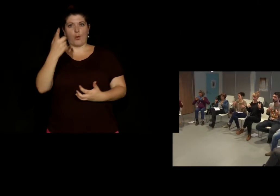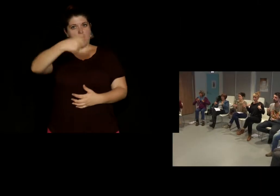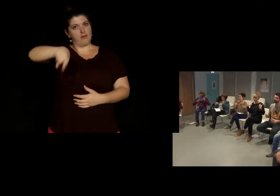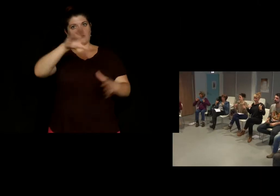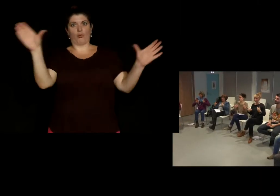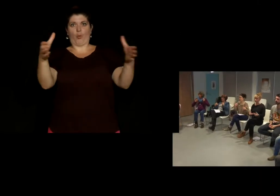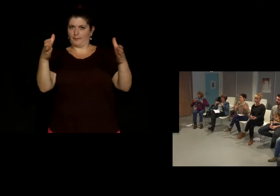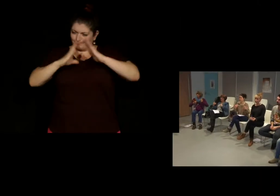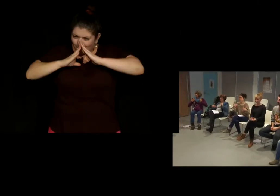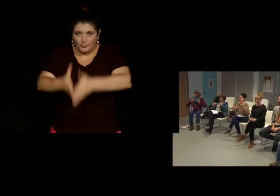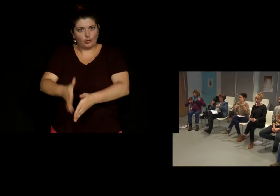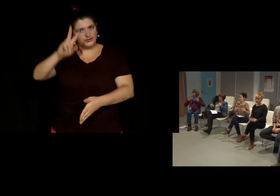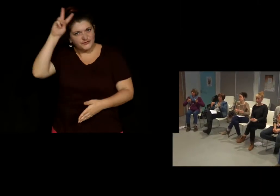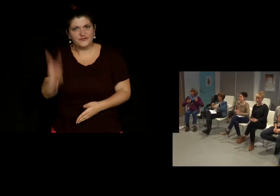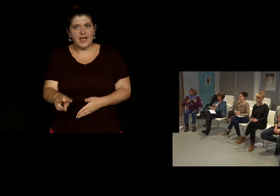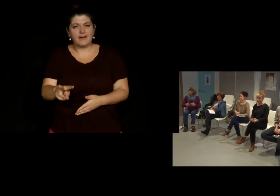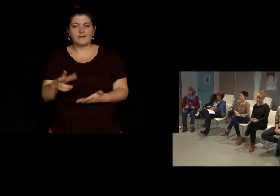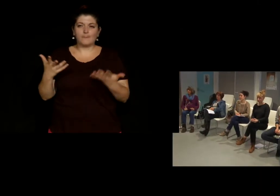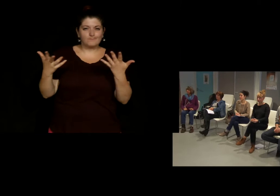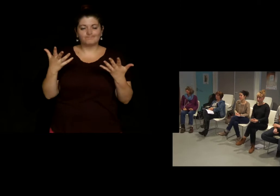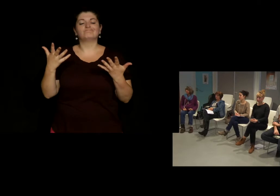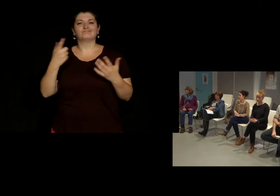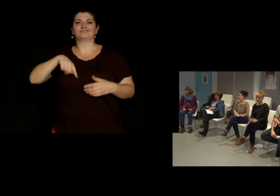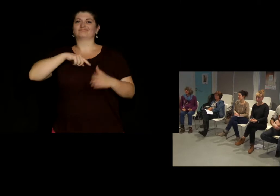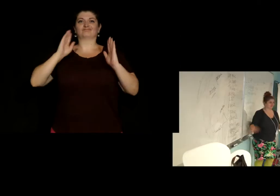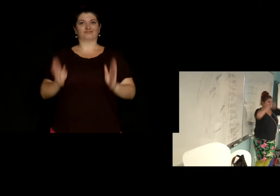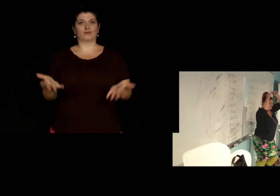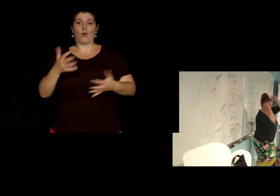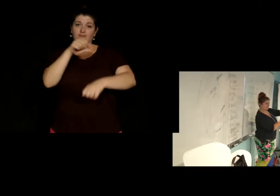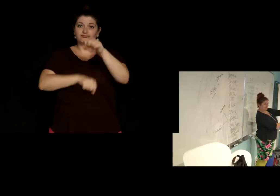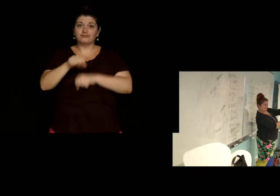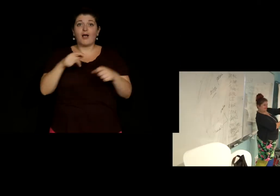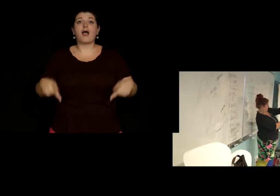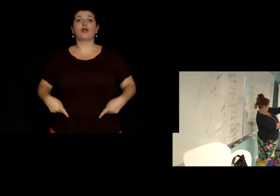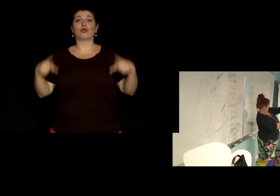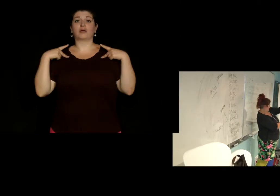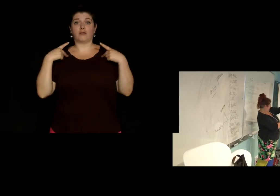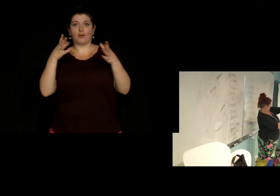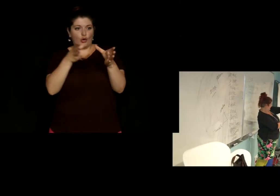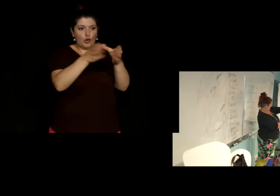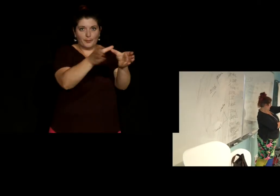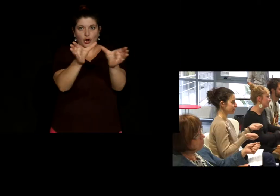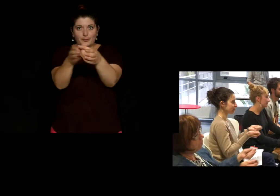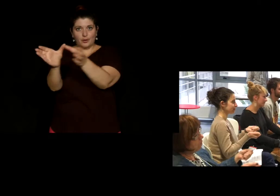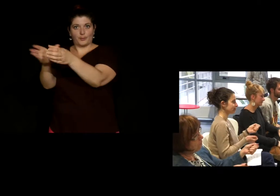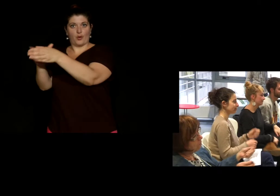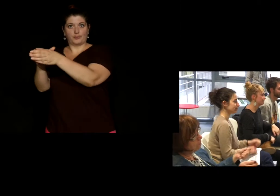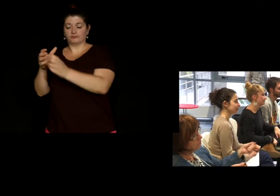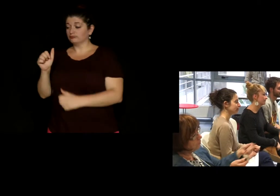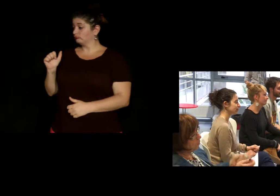animés par des comédiens ou des comédiennes ou en tout cas par des sourds de l'association Actes des ateliers en langue